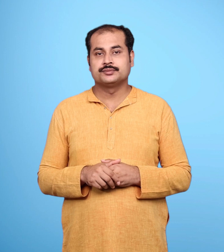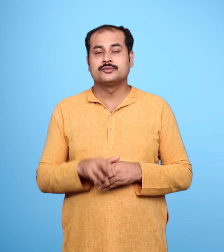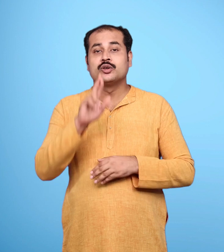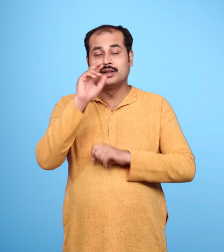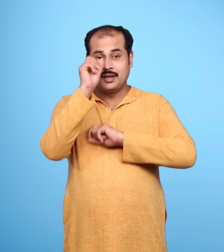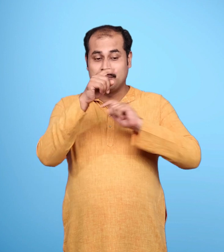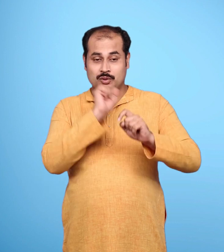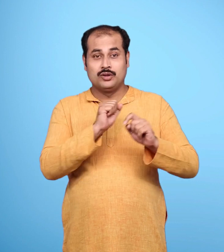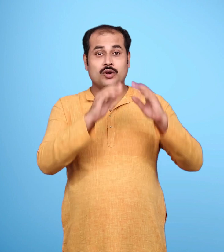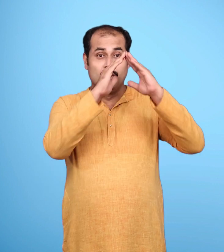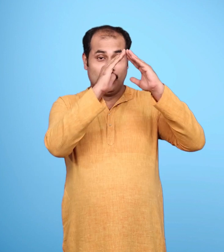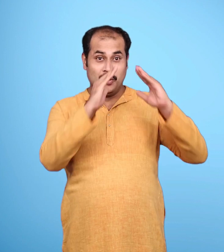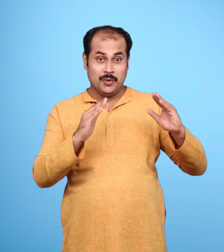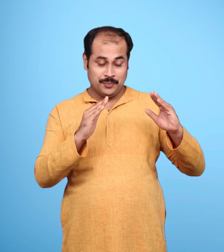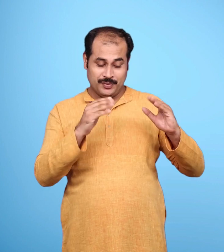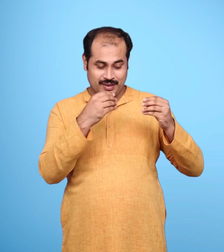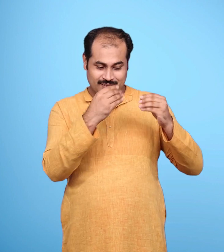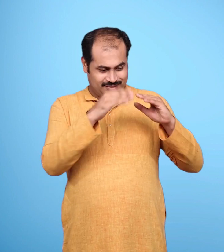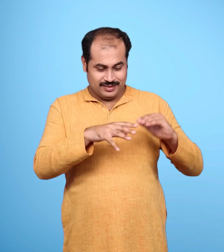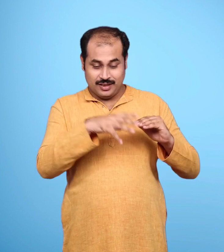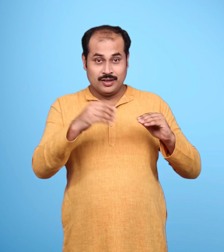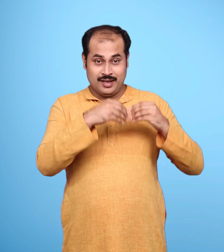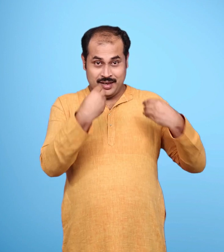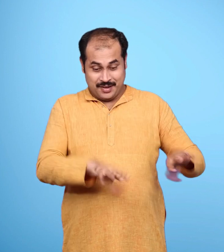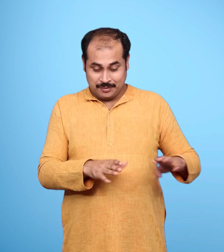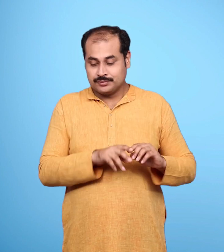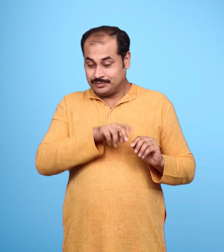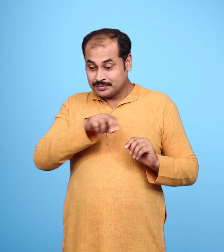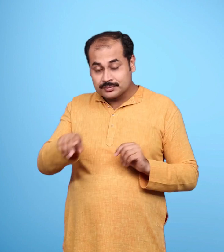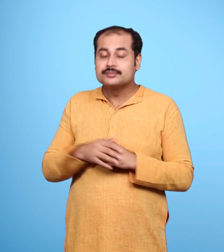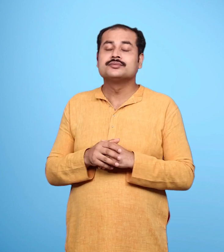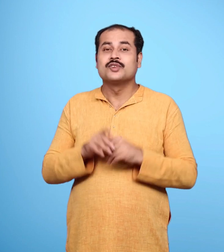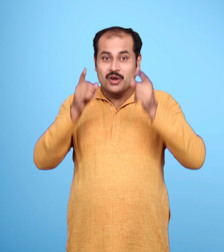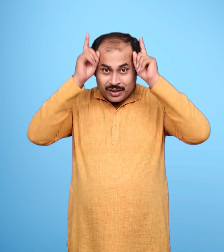राम को कोटी से निकलते देख कर माया भी हिरन कुलाचे भणने लगा